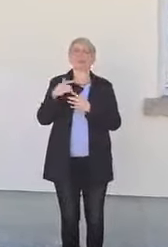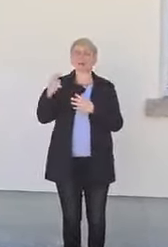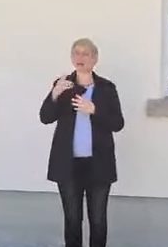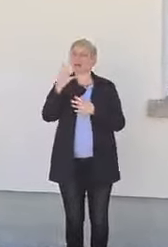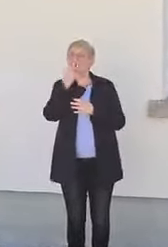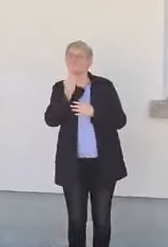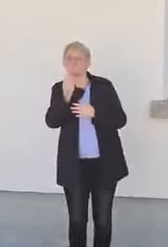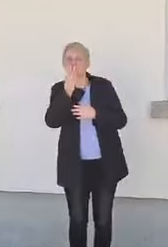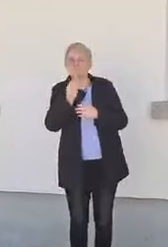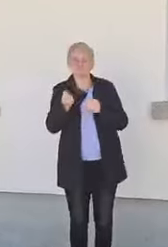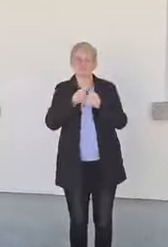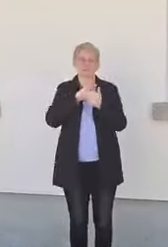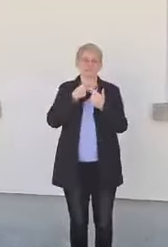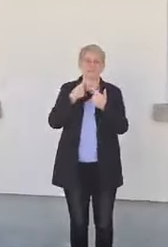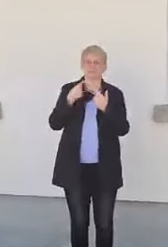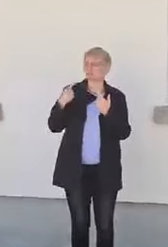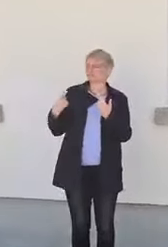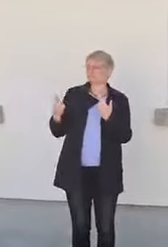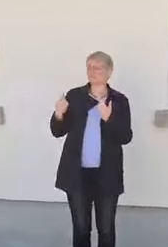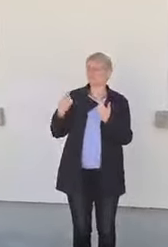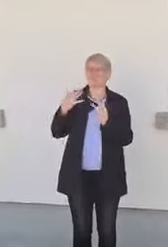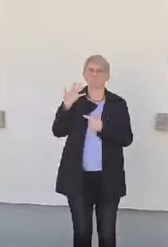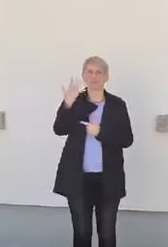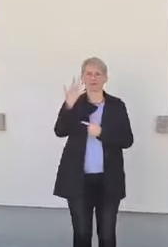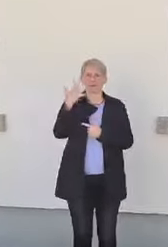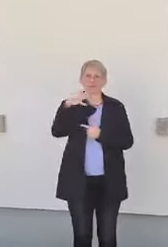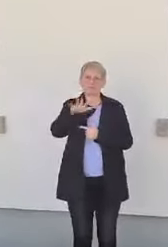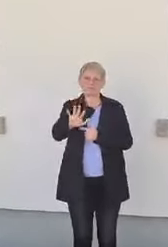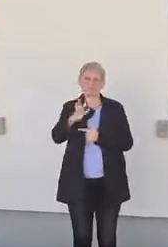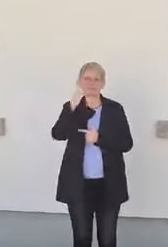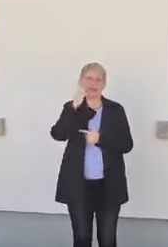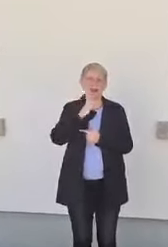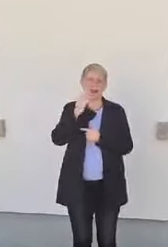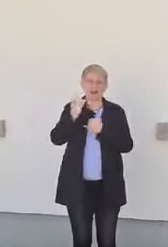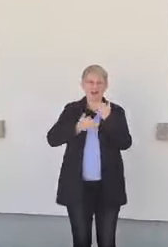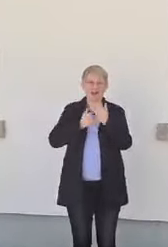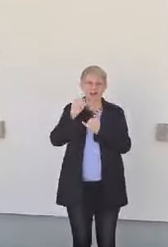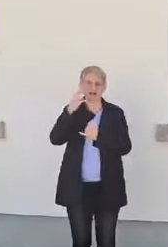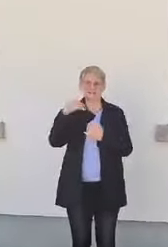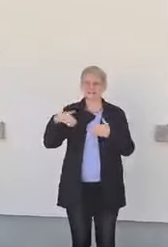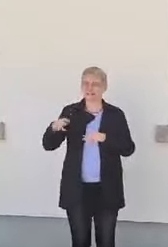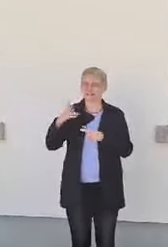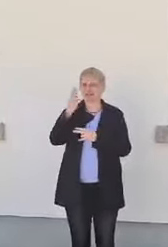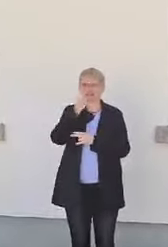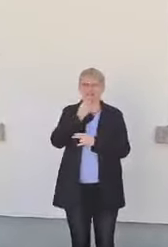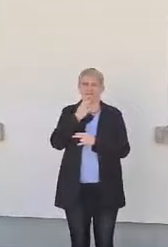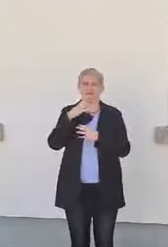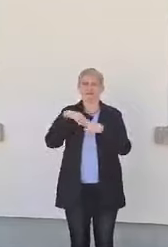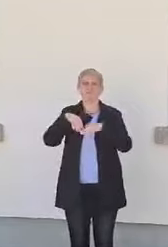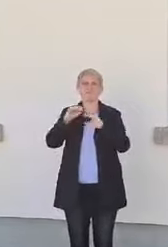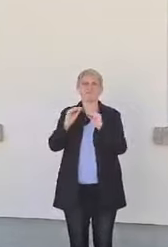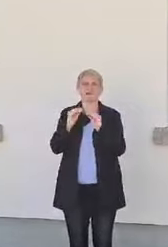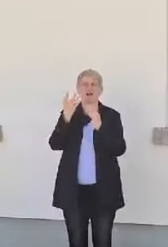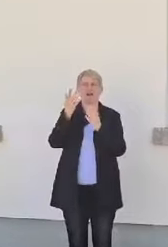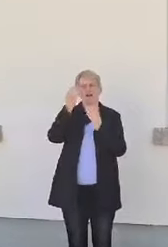ablesen und konnte im Alter von 15 Jahren eine Lehre als Porzellanmaler beginnen, diese auch